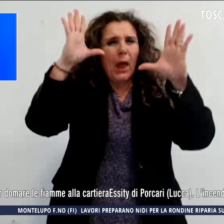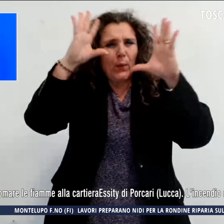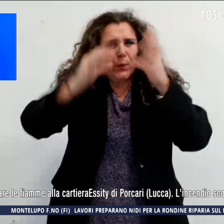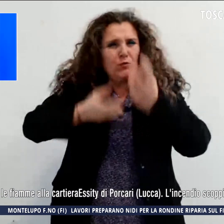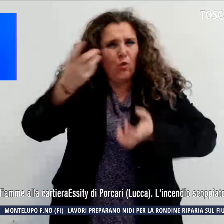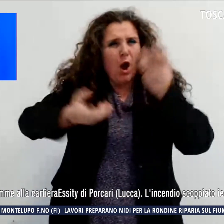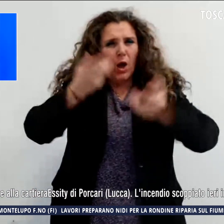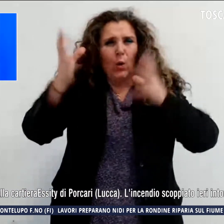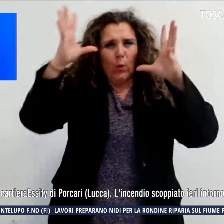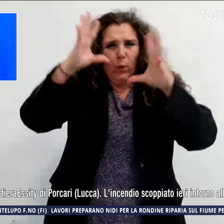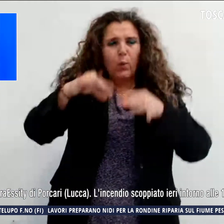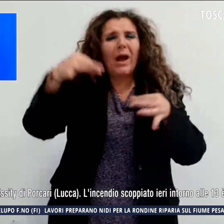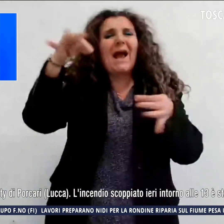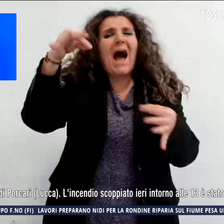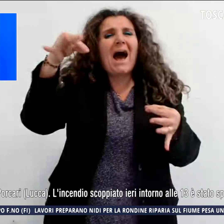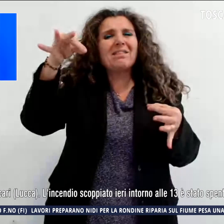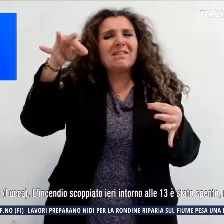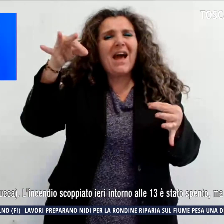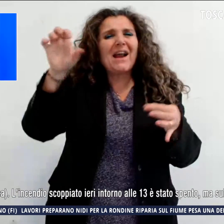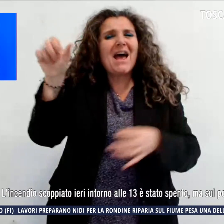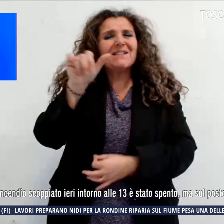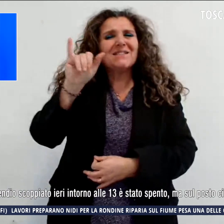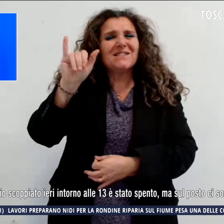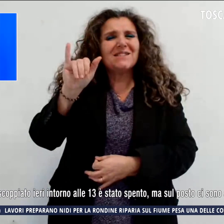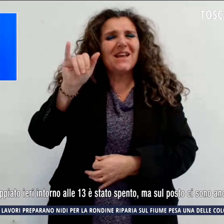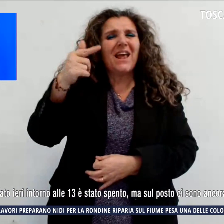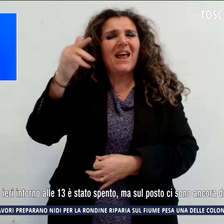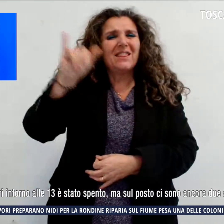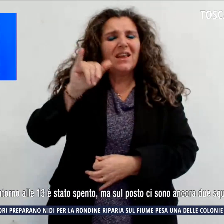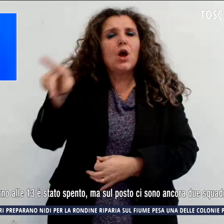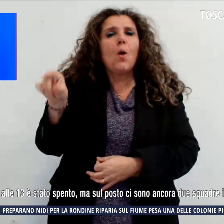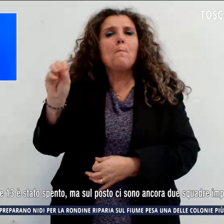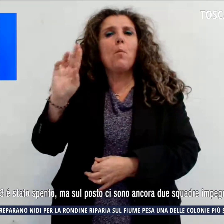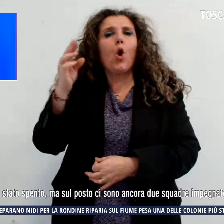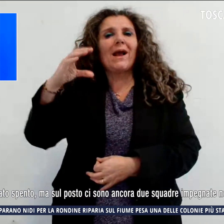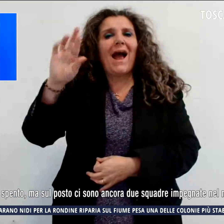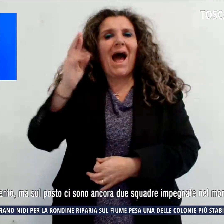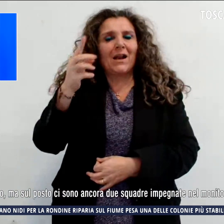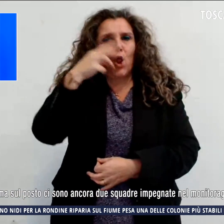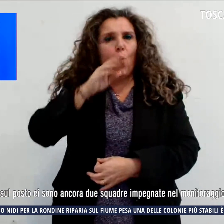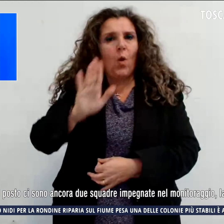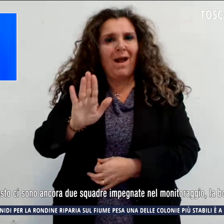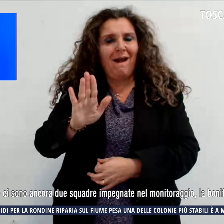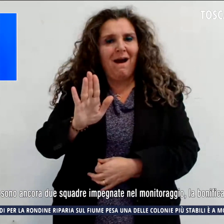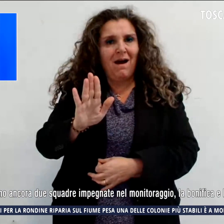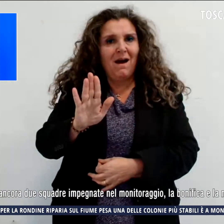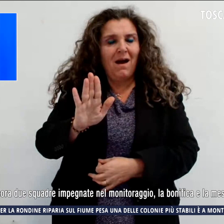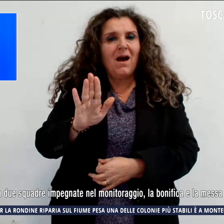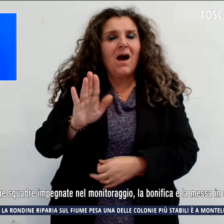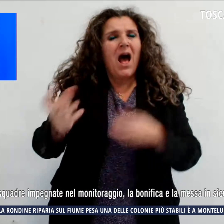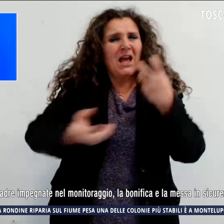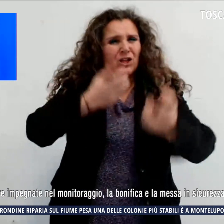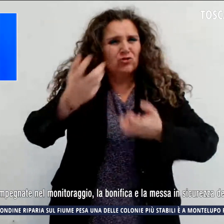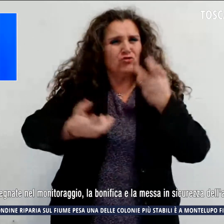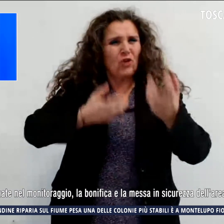cartiera S.T. di Porcari, provincia di Lucca. L'incendio scoppiato ieri